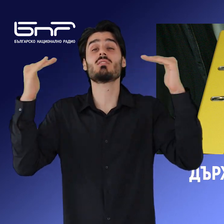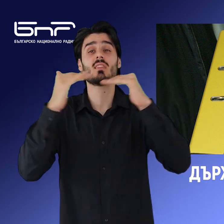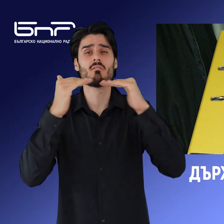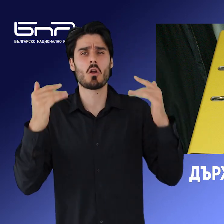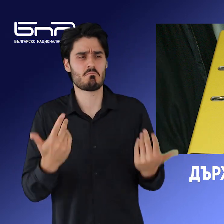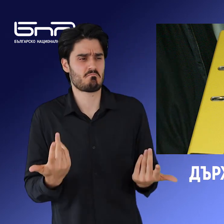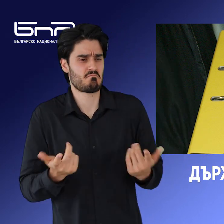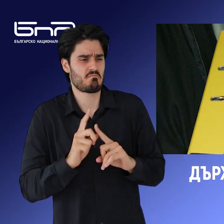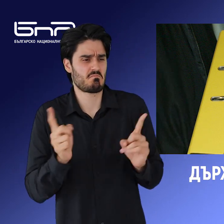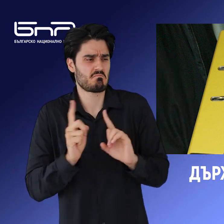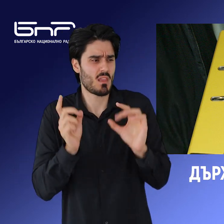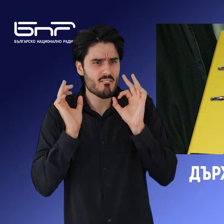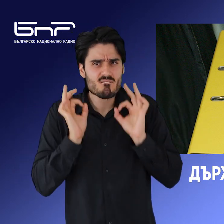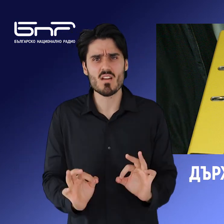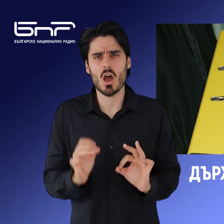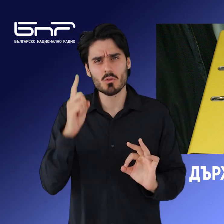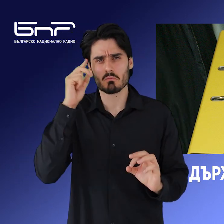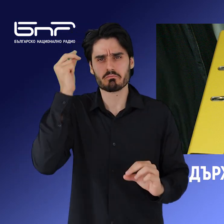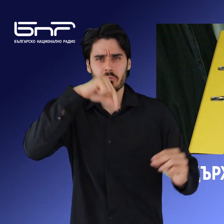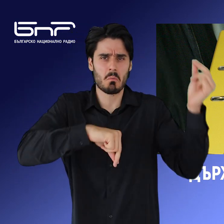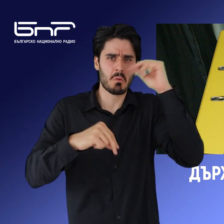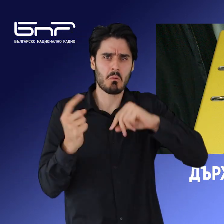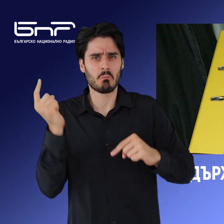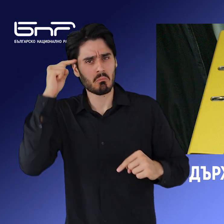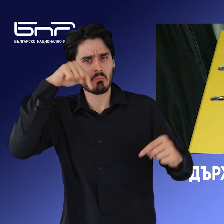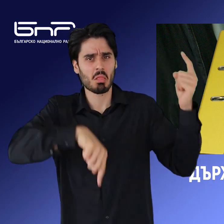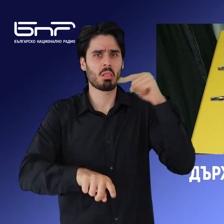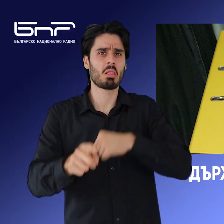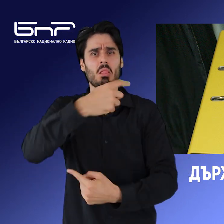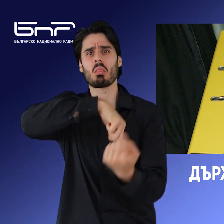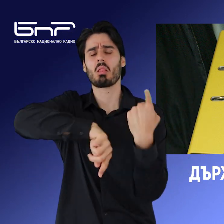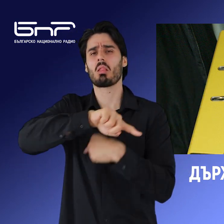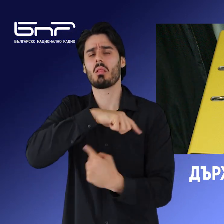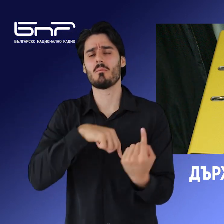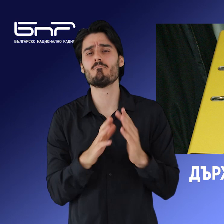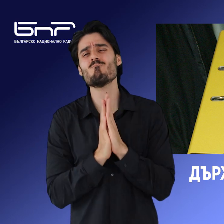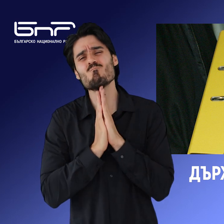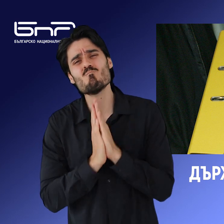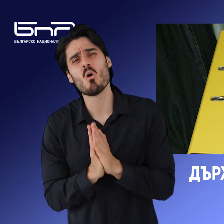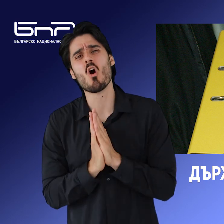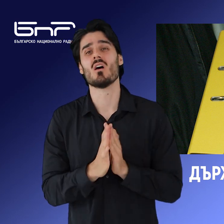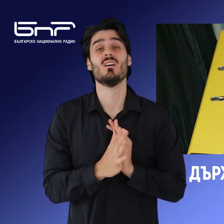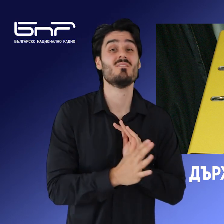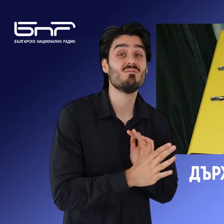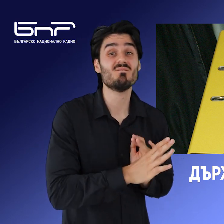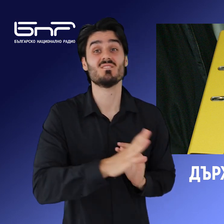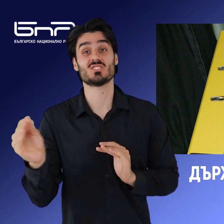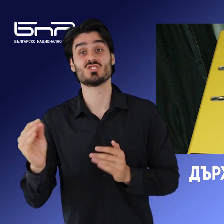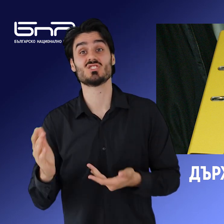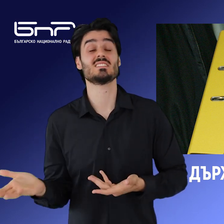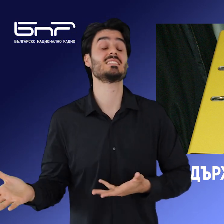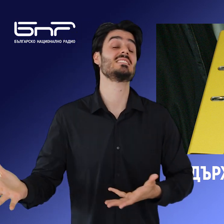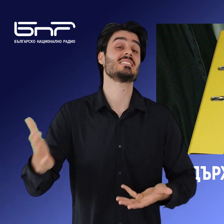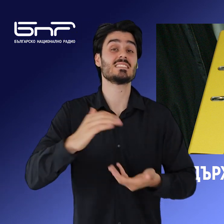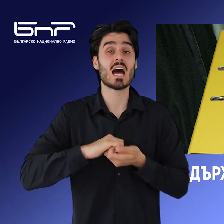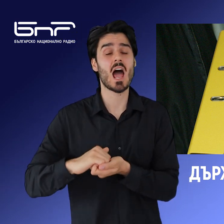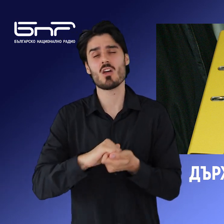просто не отговарят на истината да не използвам по-силна дума. Това мълбата е всички заедно да търсим експертните